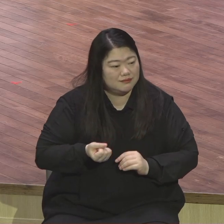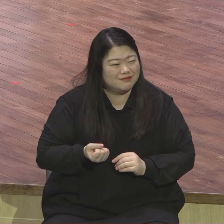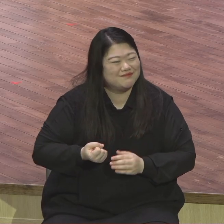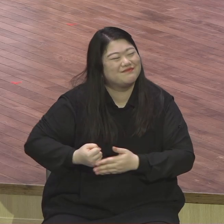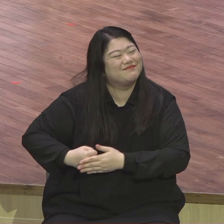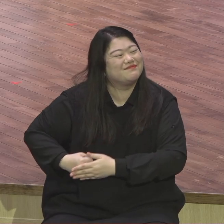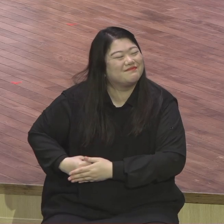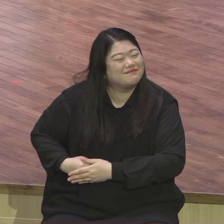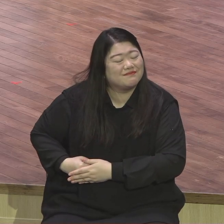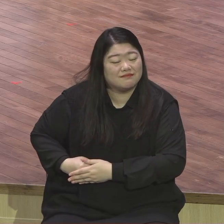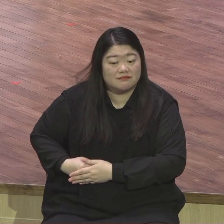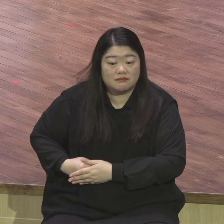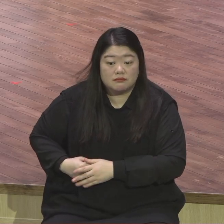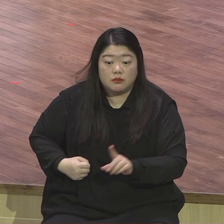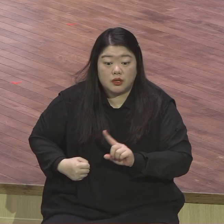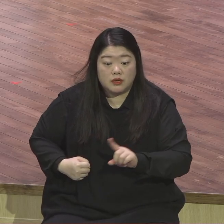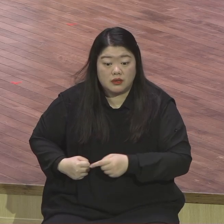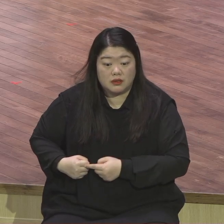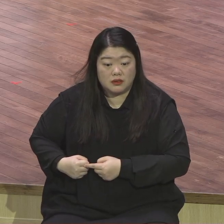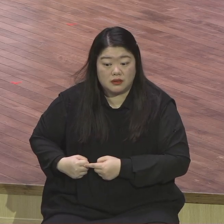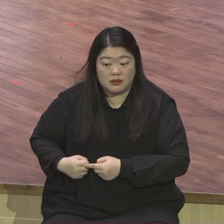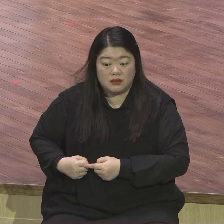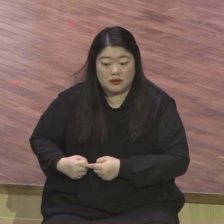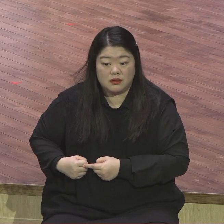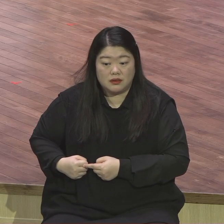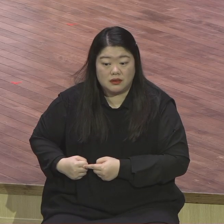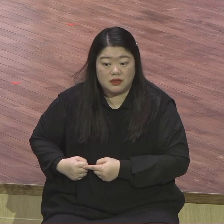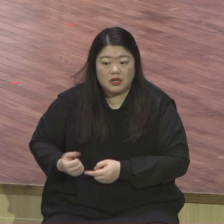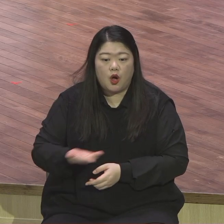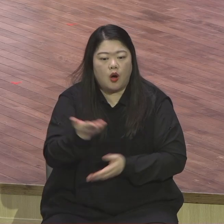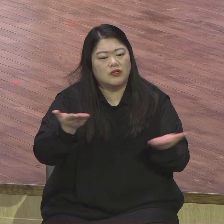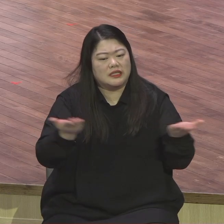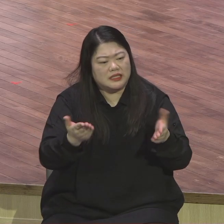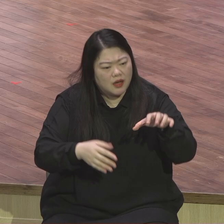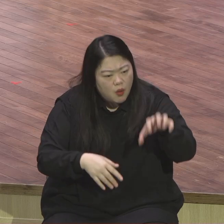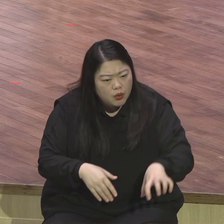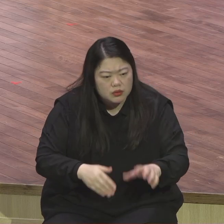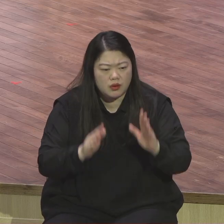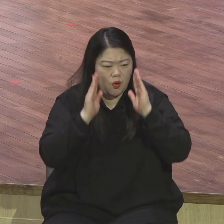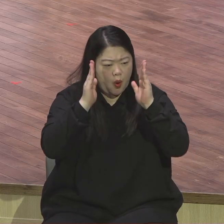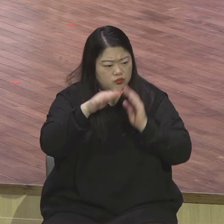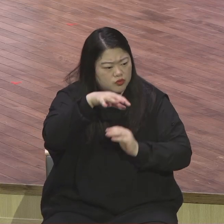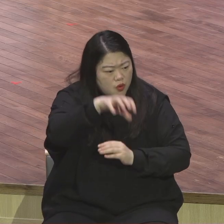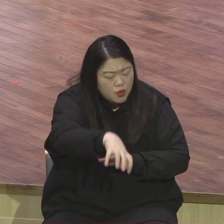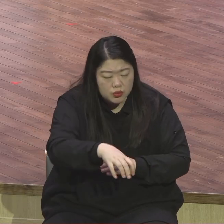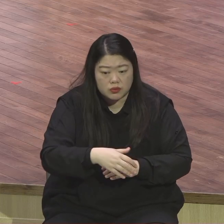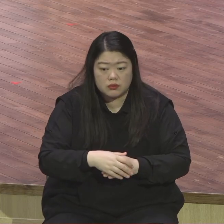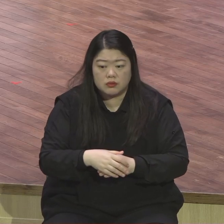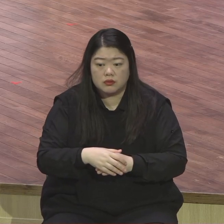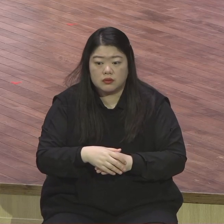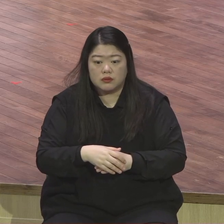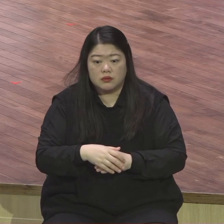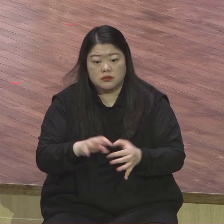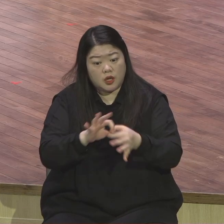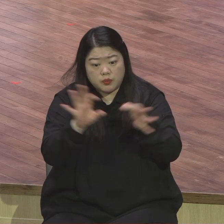연약한 환경 가운데 실패했는데 어쩌다가 실수해 교도소가 있는데 거기에서 복음 증거 영접시켜